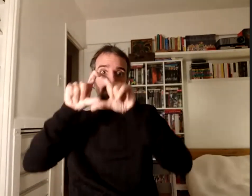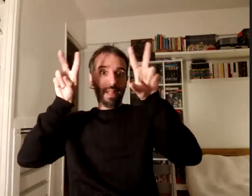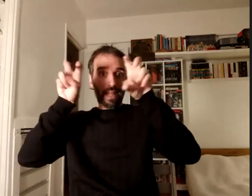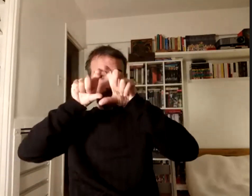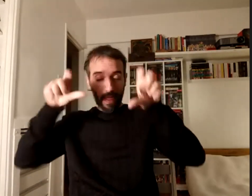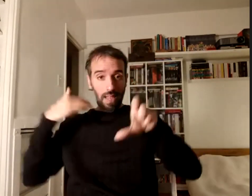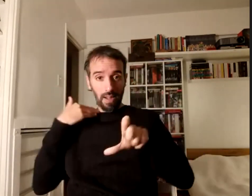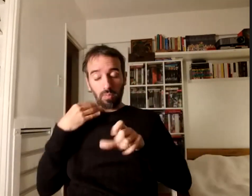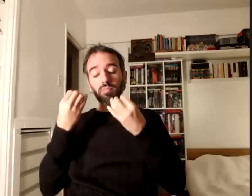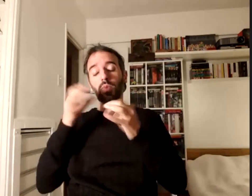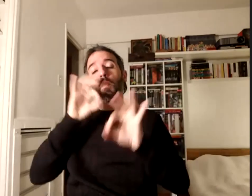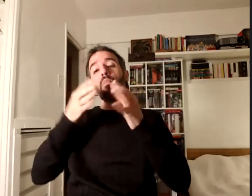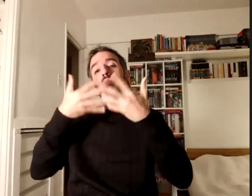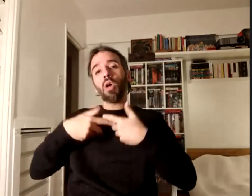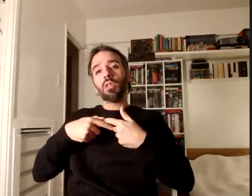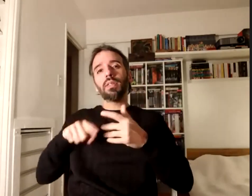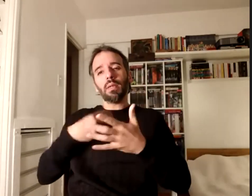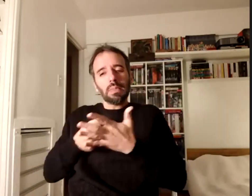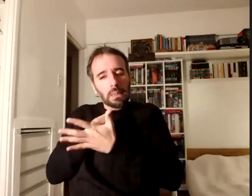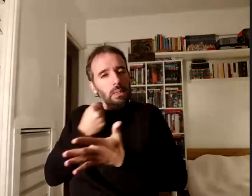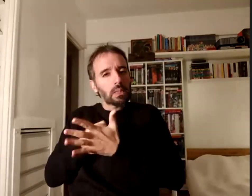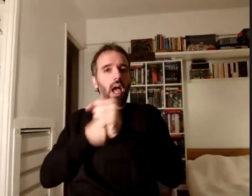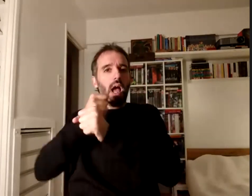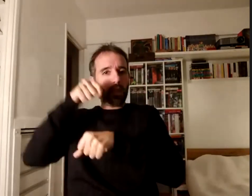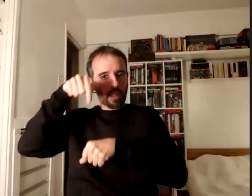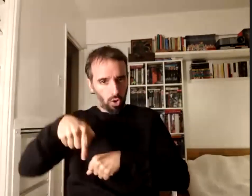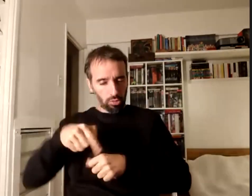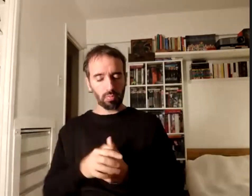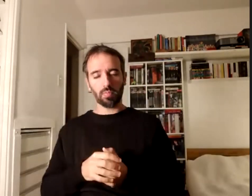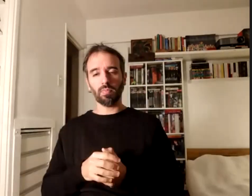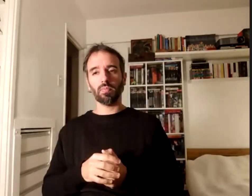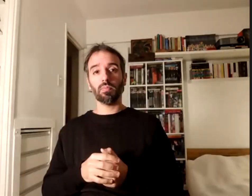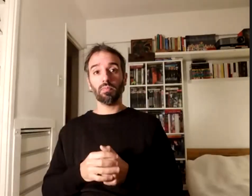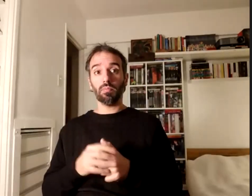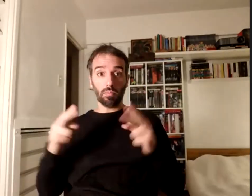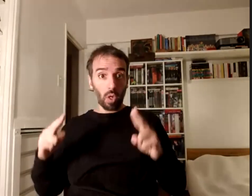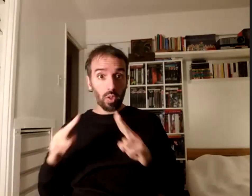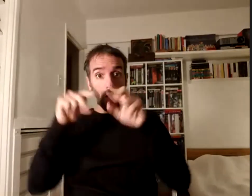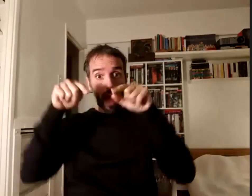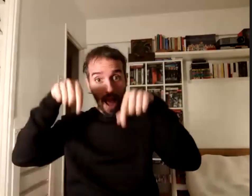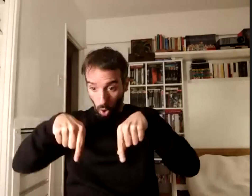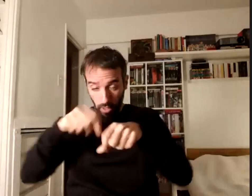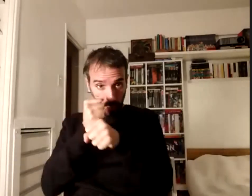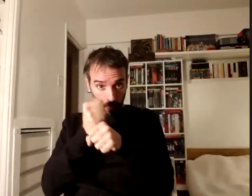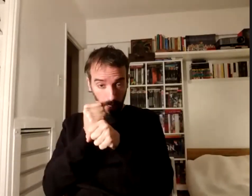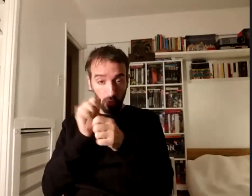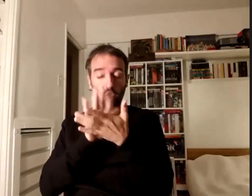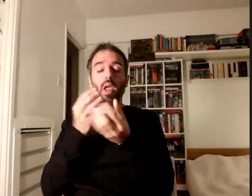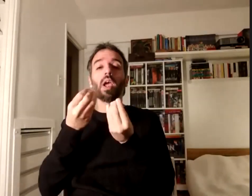seguimos sosteniendo hasta hoy nos encontramos ahora trabajando en la organización del seminario para el